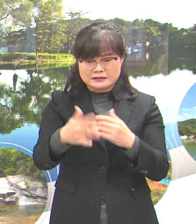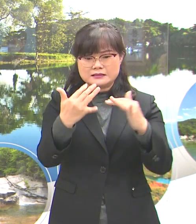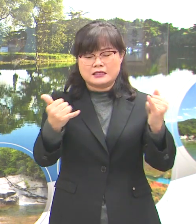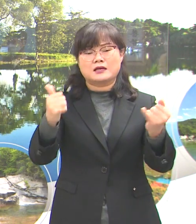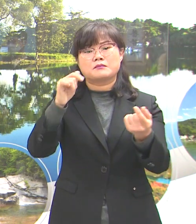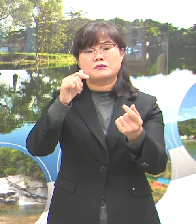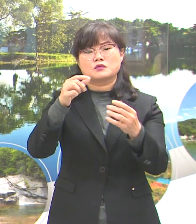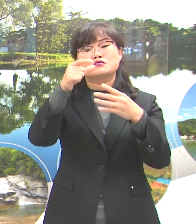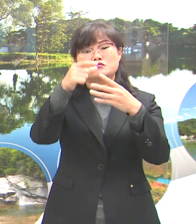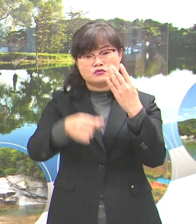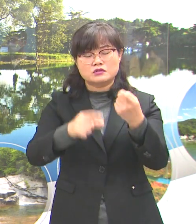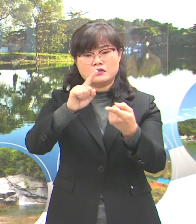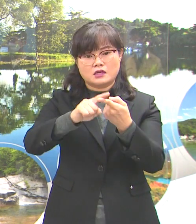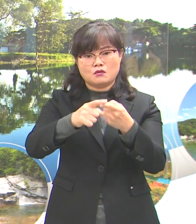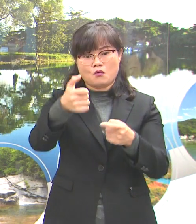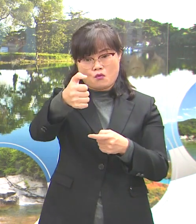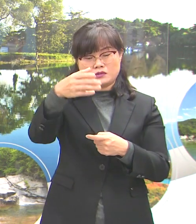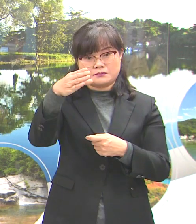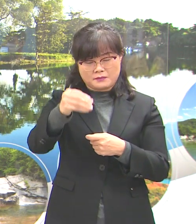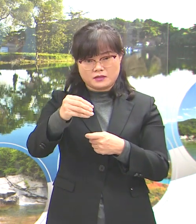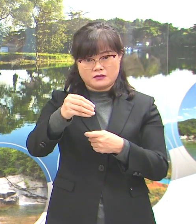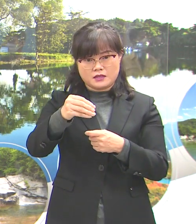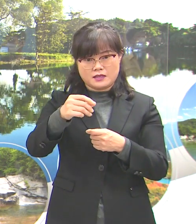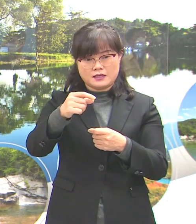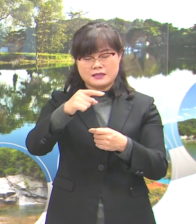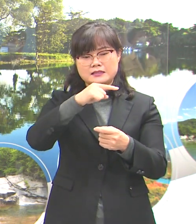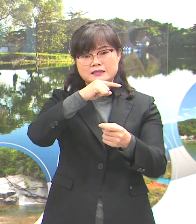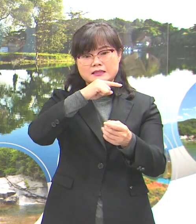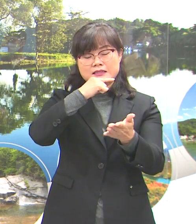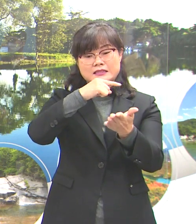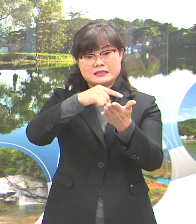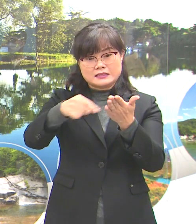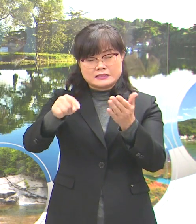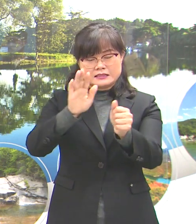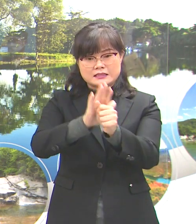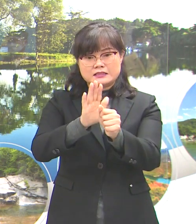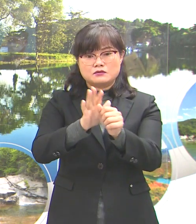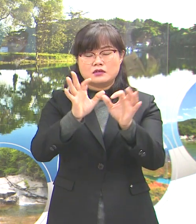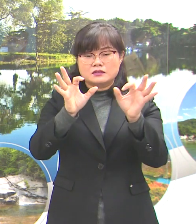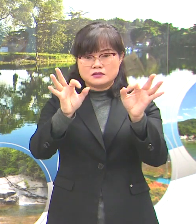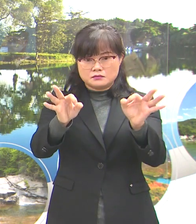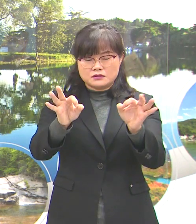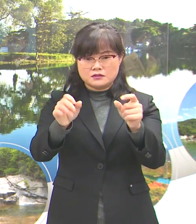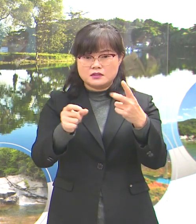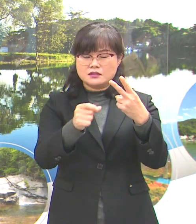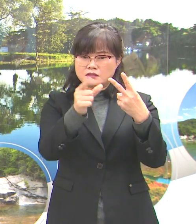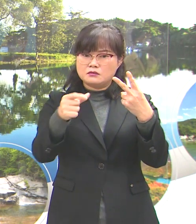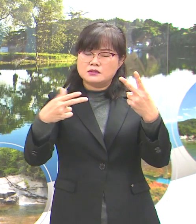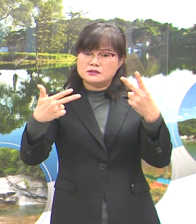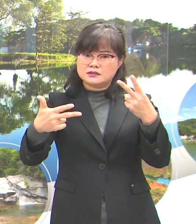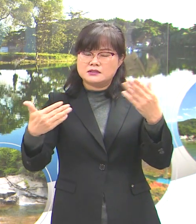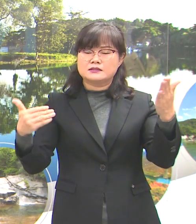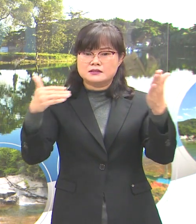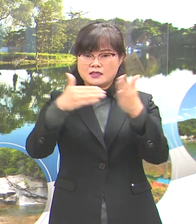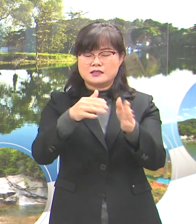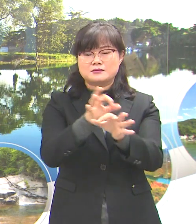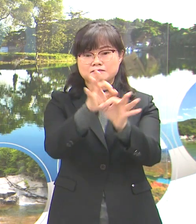50만 원의 재난지원금을 2월 10일까지 지급하겠습니다.